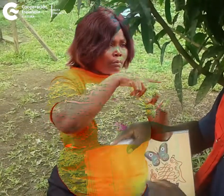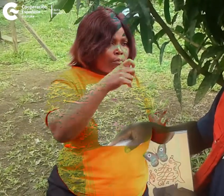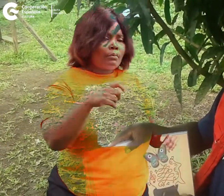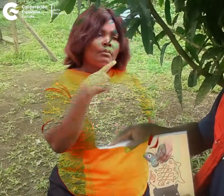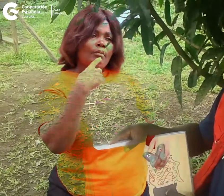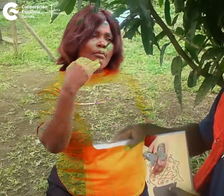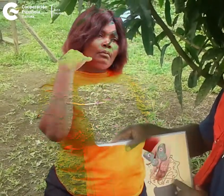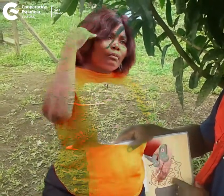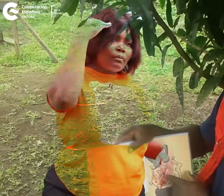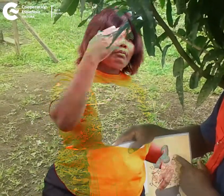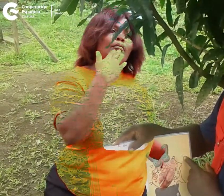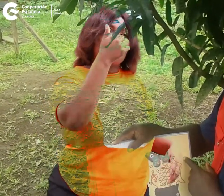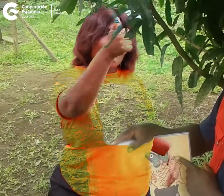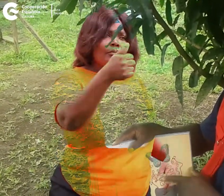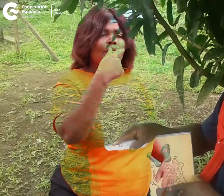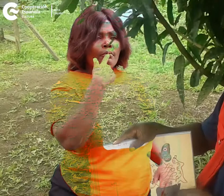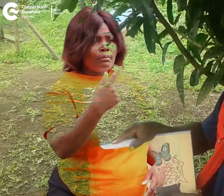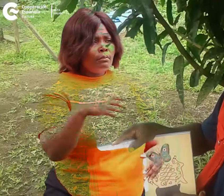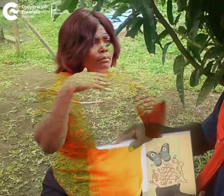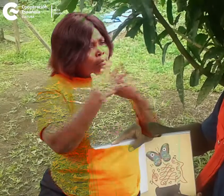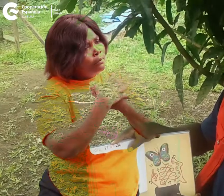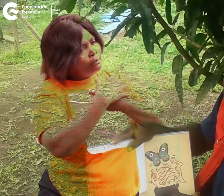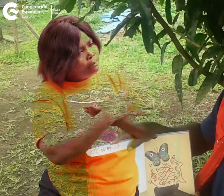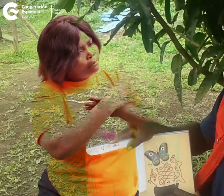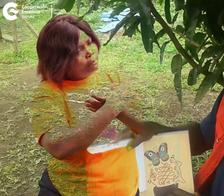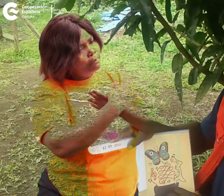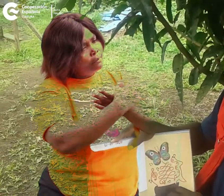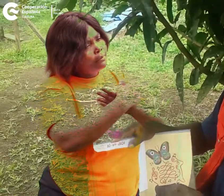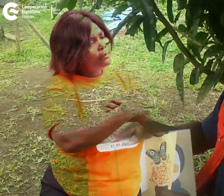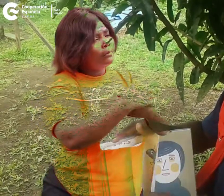mejor sí que sí mariposa con música